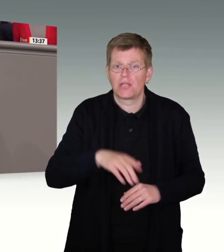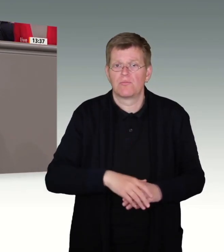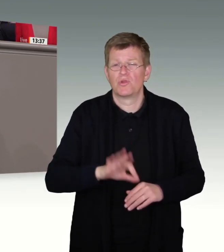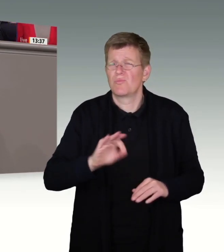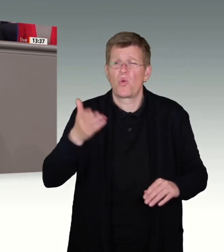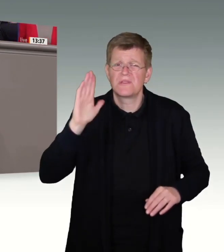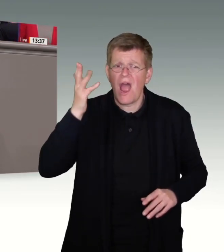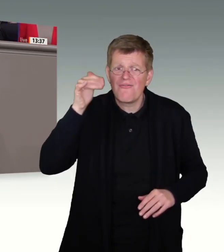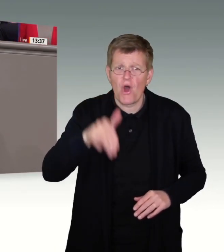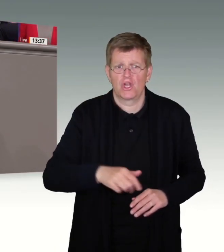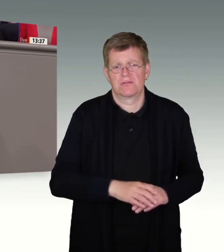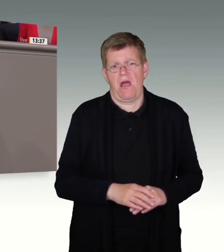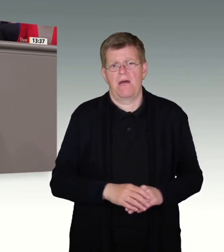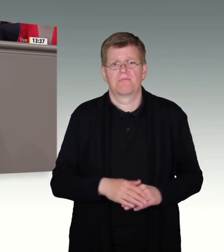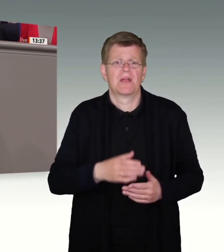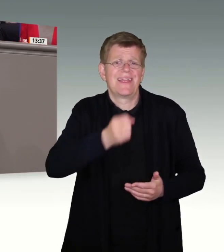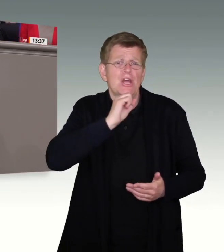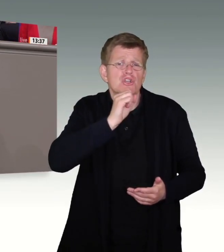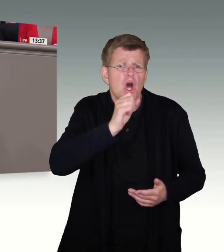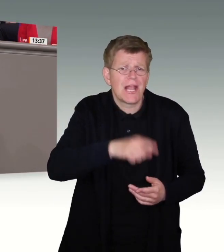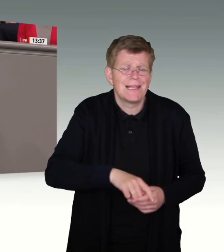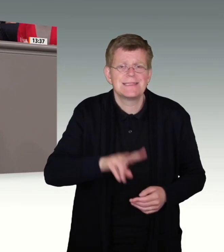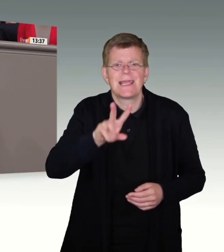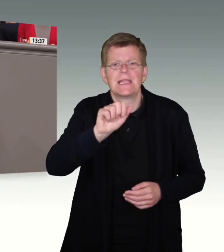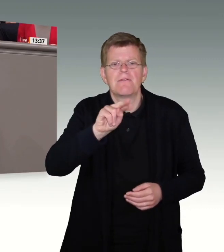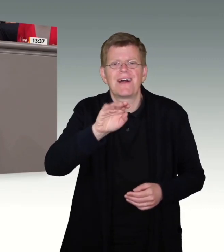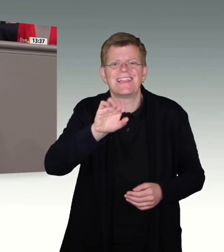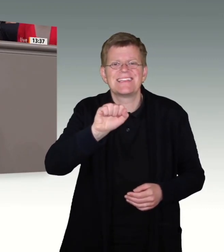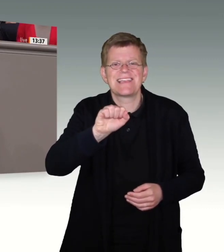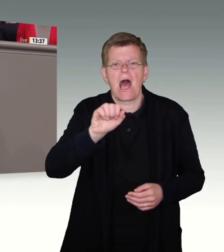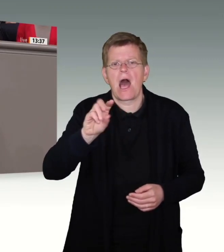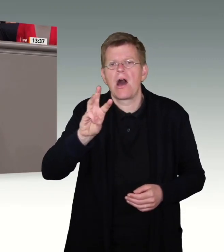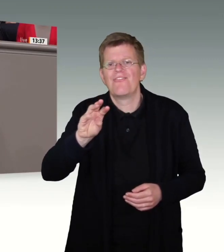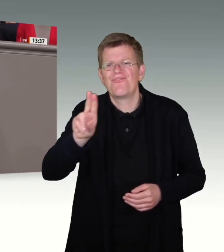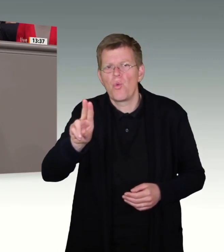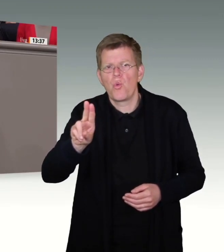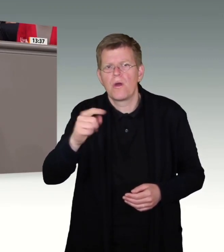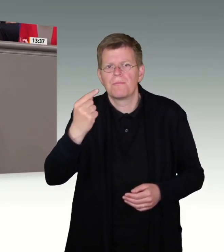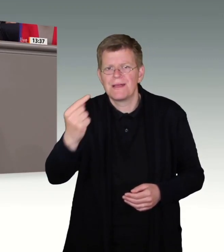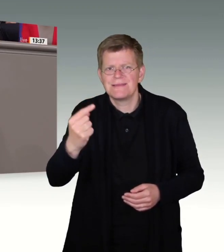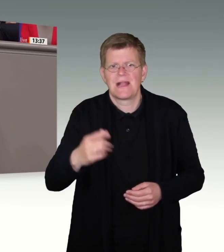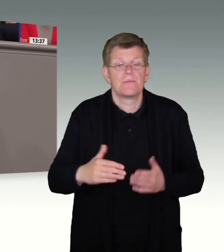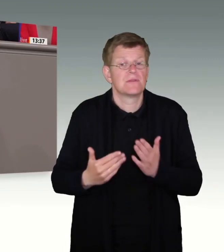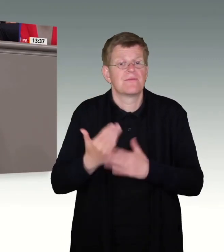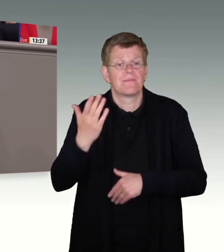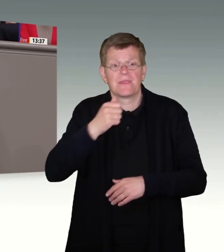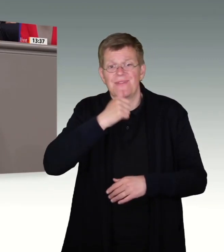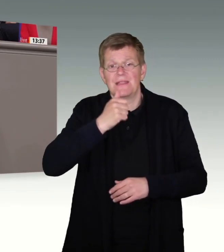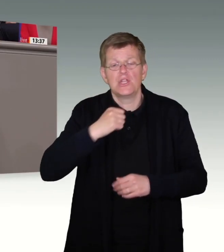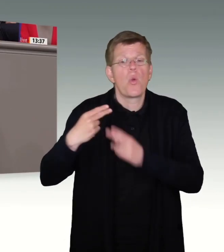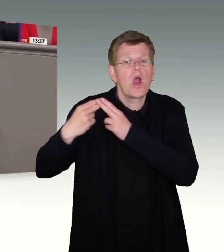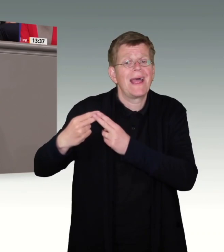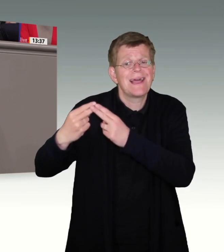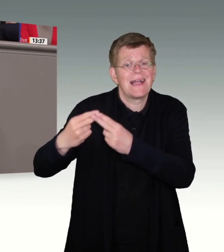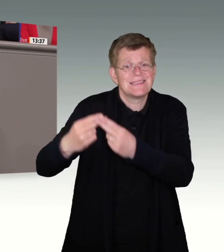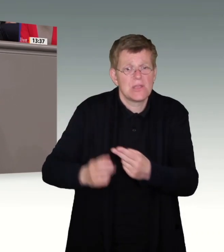Die Journalistin Vanessa Wu, die mit ihren mutigen Worten einer Generation von jungen POC in Deutschland eine wichtige Stimme verleiht.